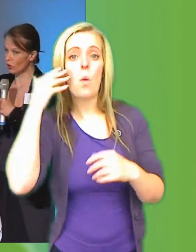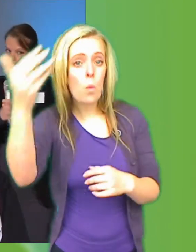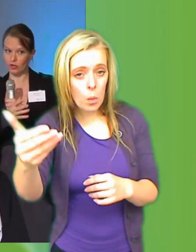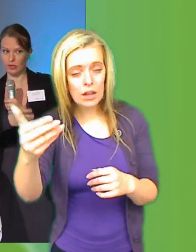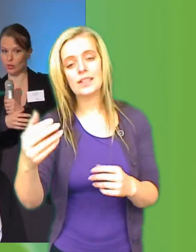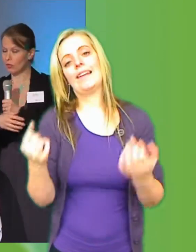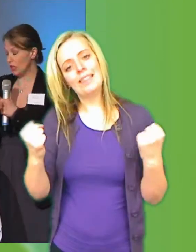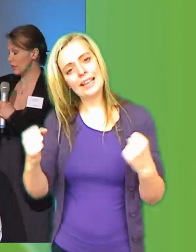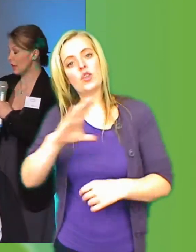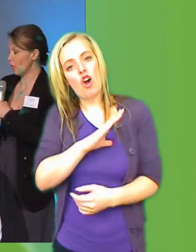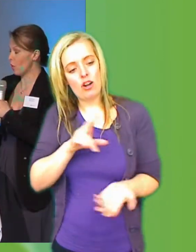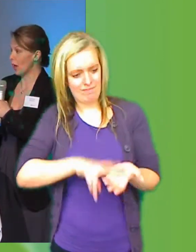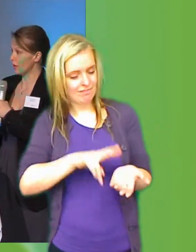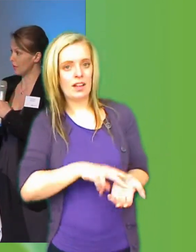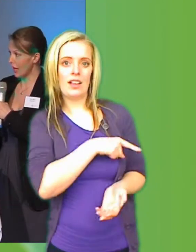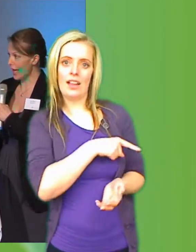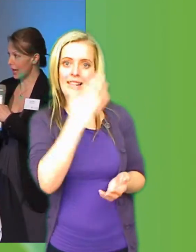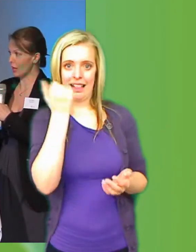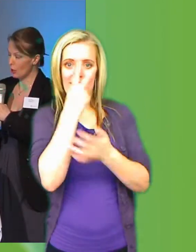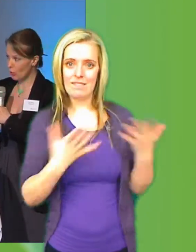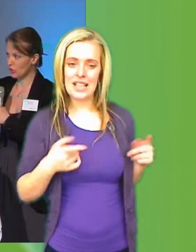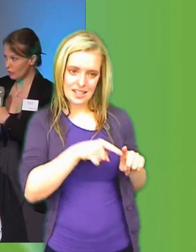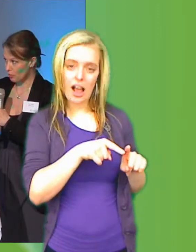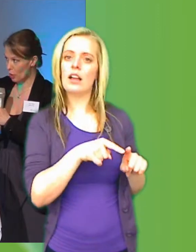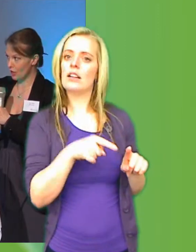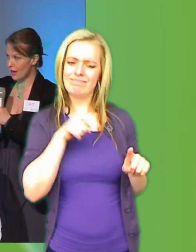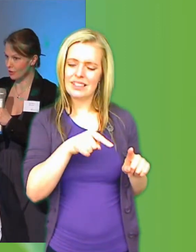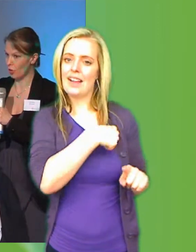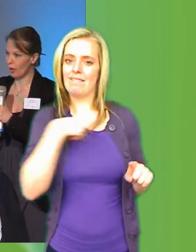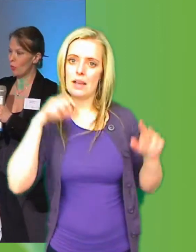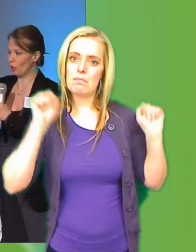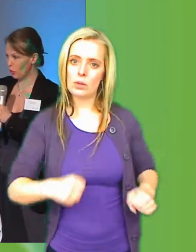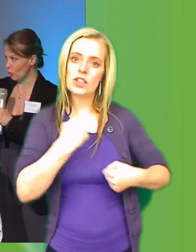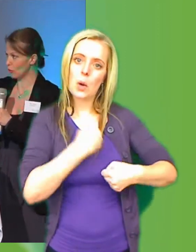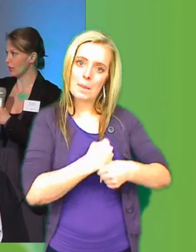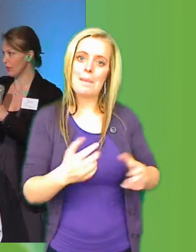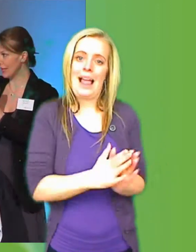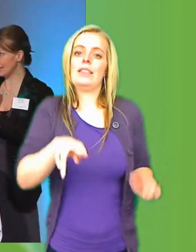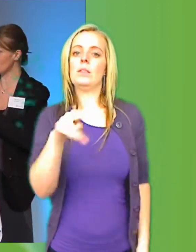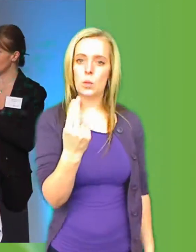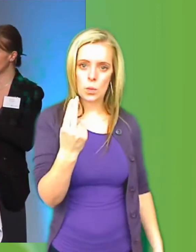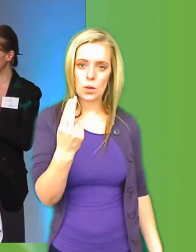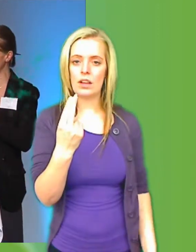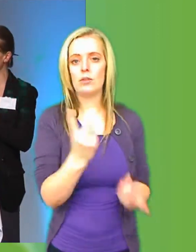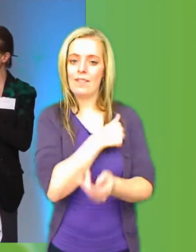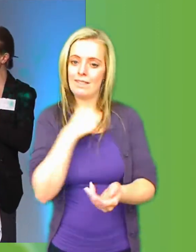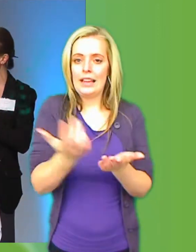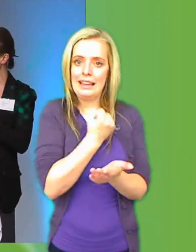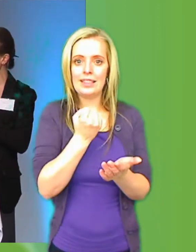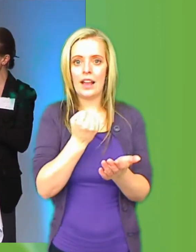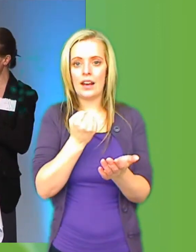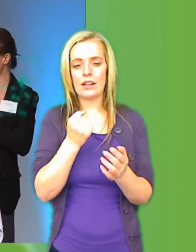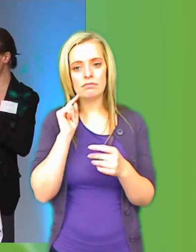att ha data som visar på att det här måste vi börja jobba på nu. Så att vi hinner så att vi inte